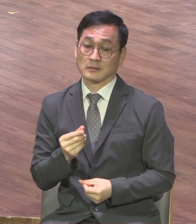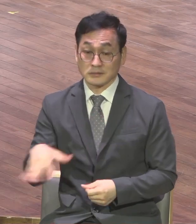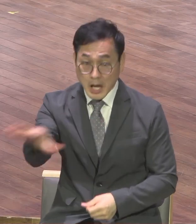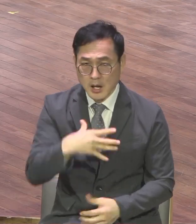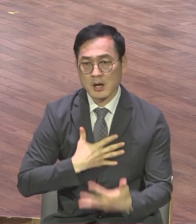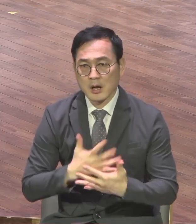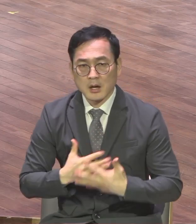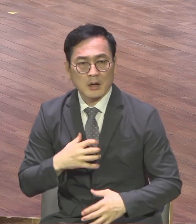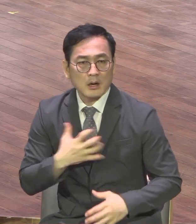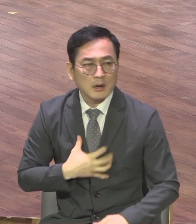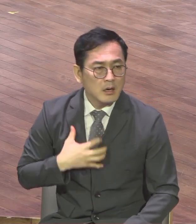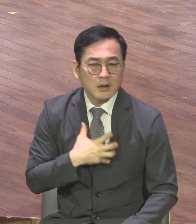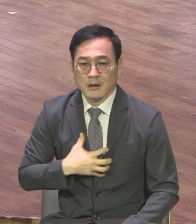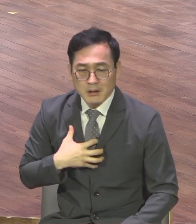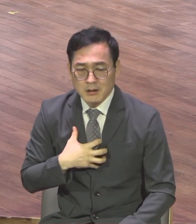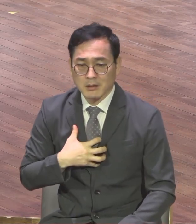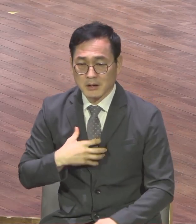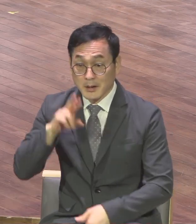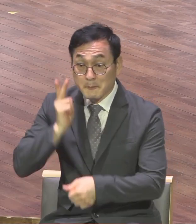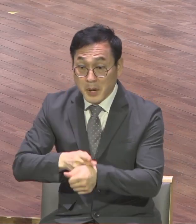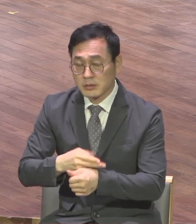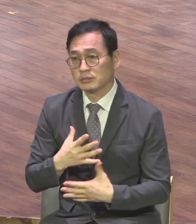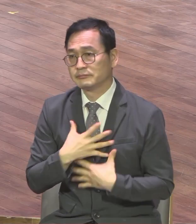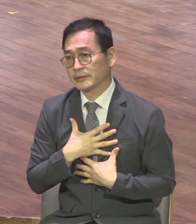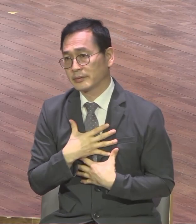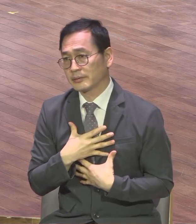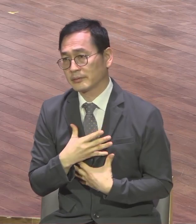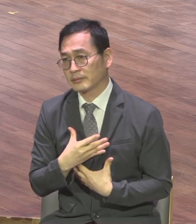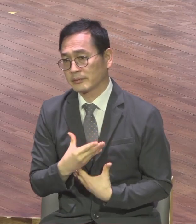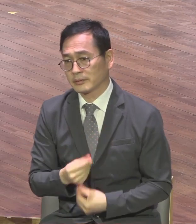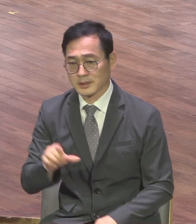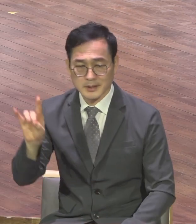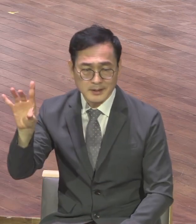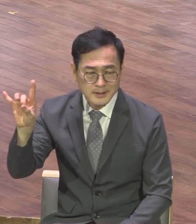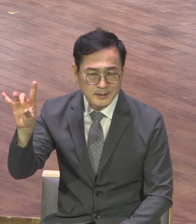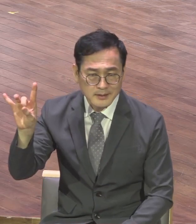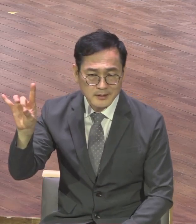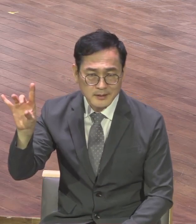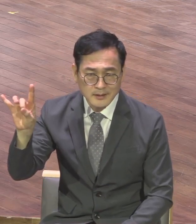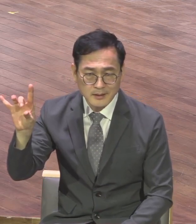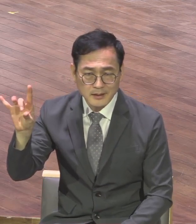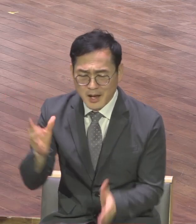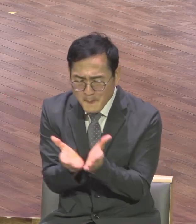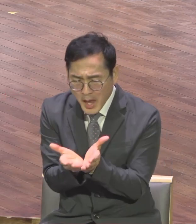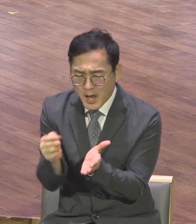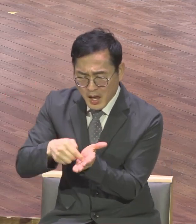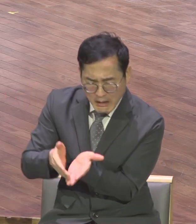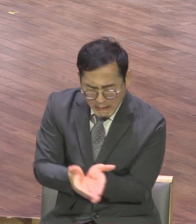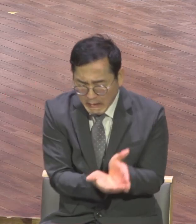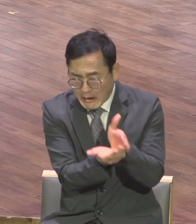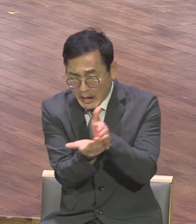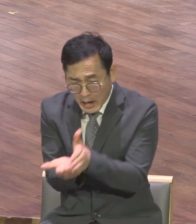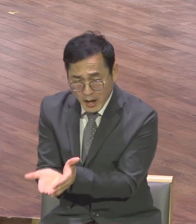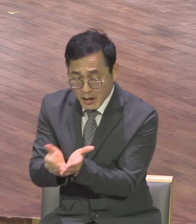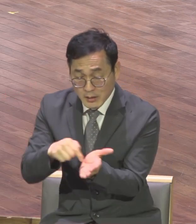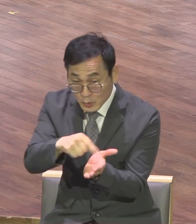그런 비밀이 있었어요 같이 배를 타고 있는 276명의 사람들을